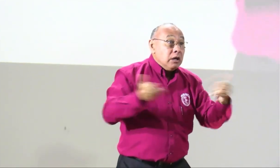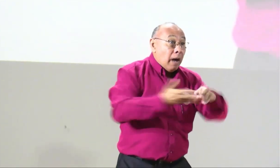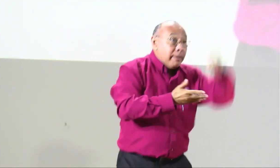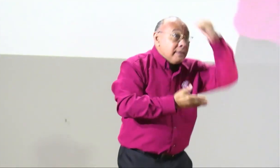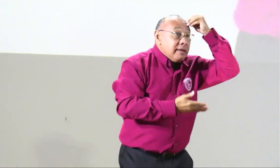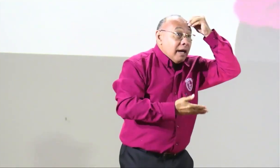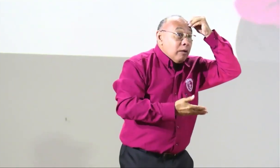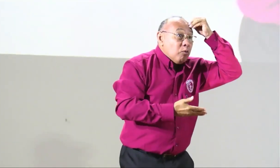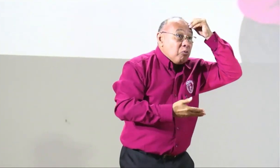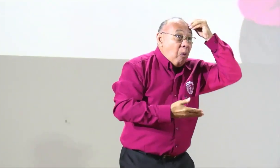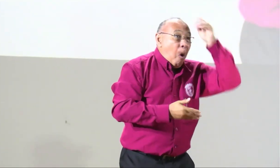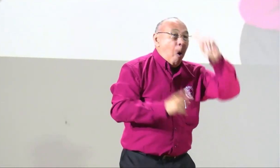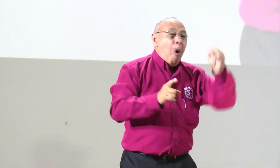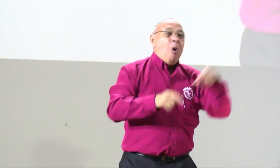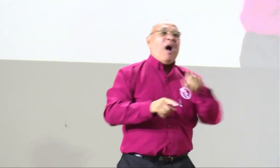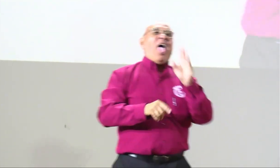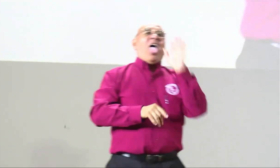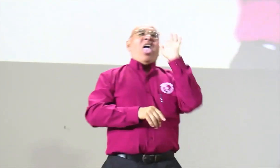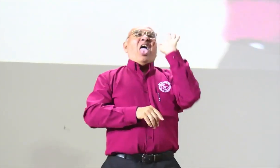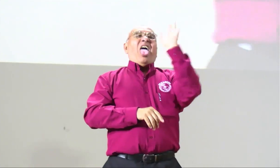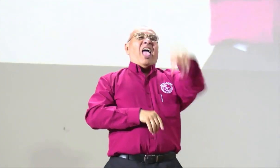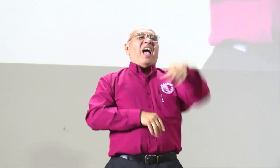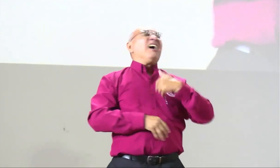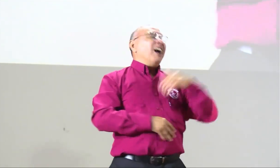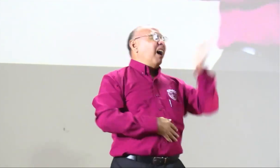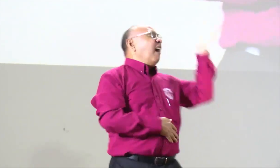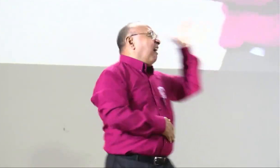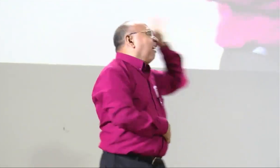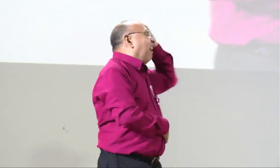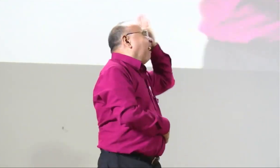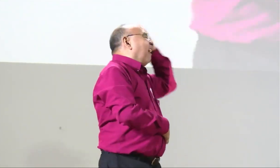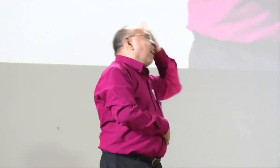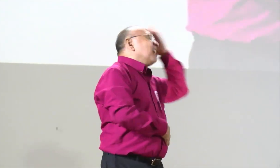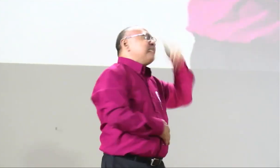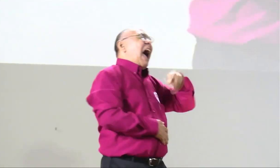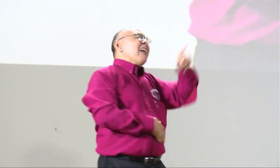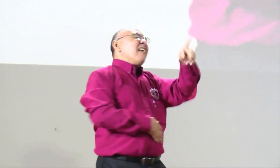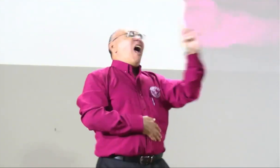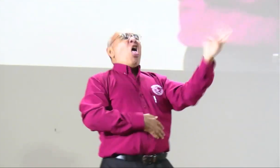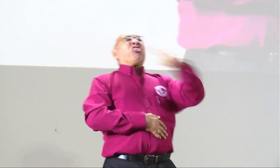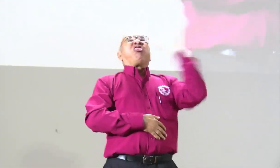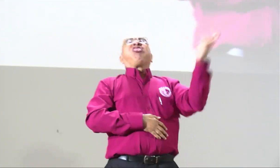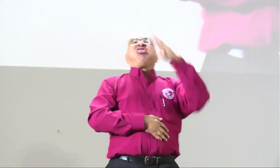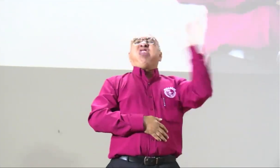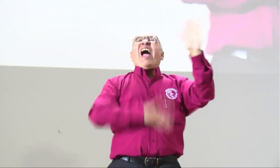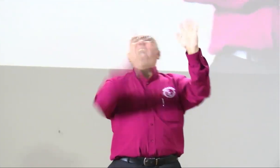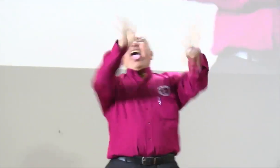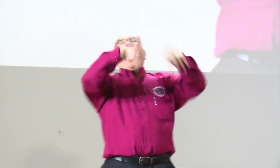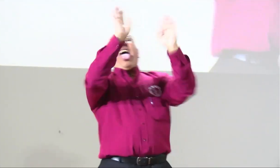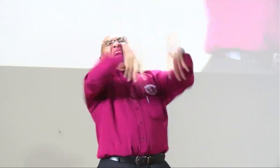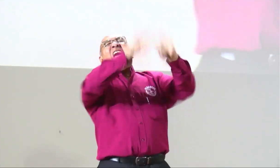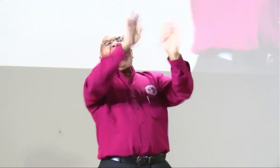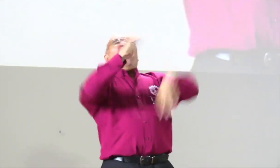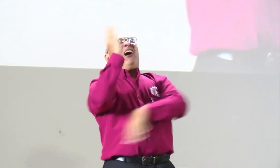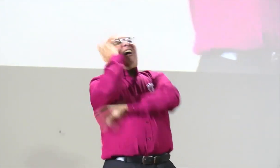por favor ¿aprendieron el día de hoy? ¿aprendieron o no? o ah sí eso ya me lo